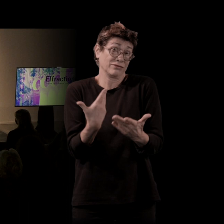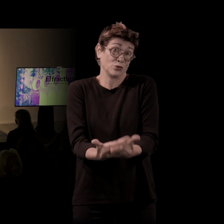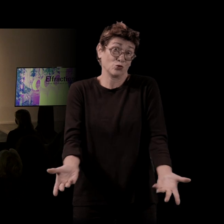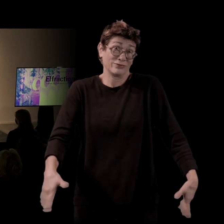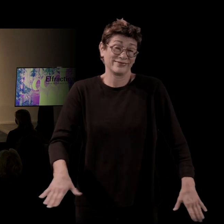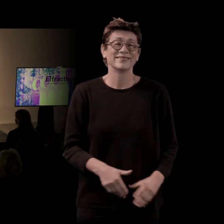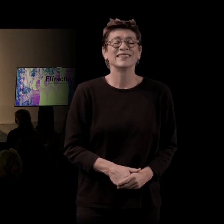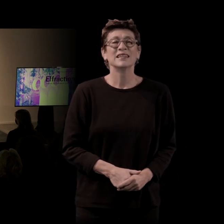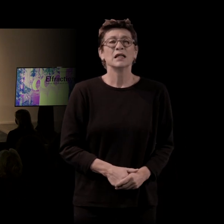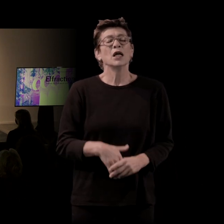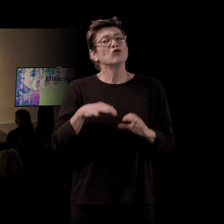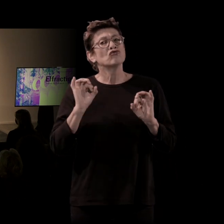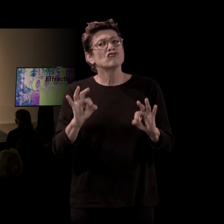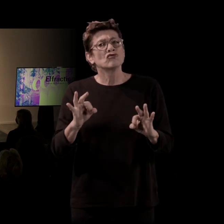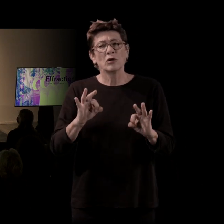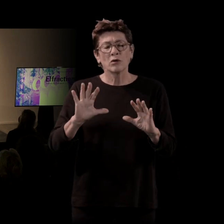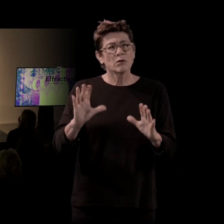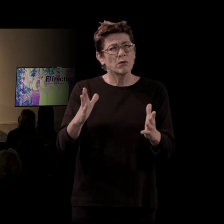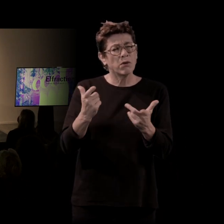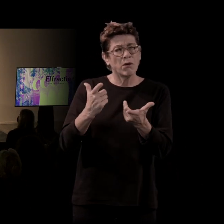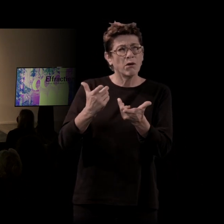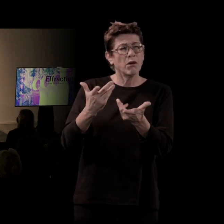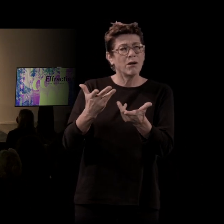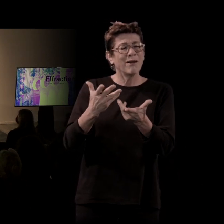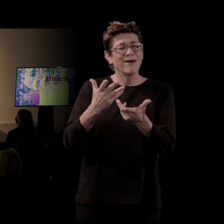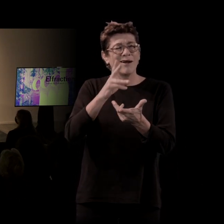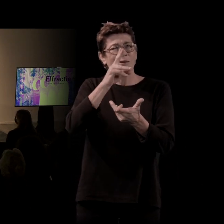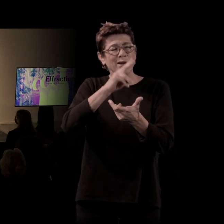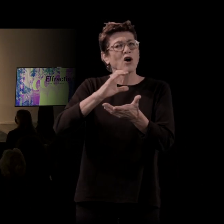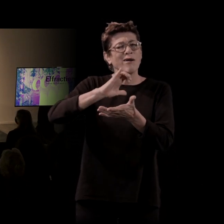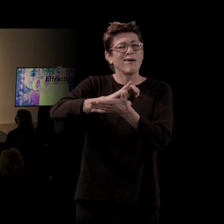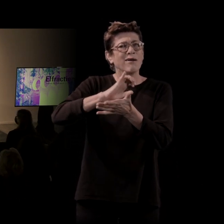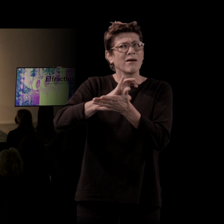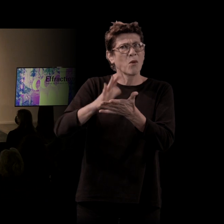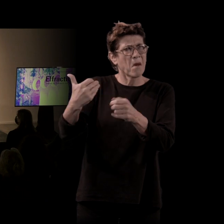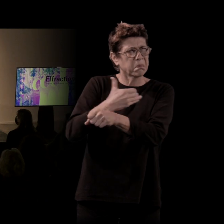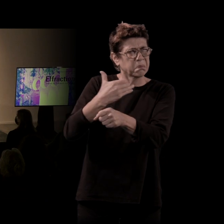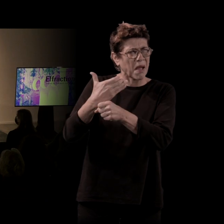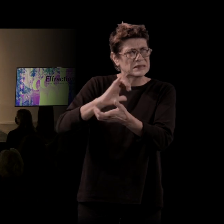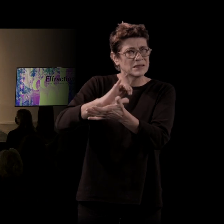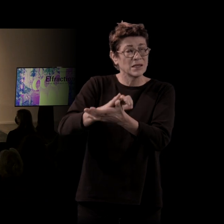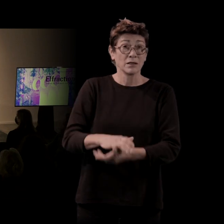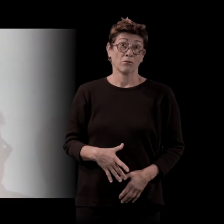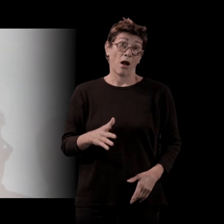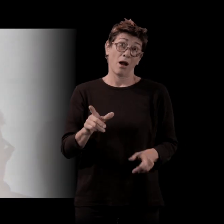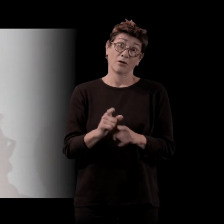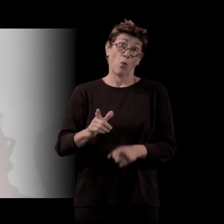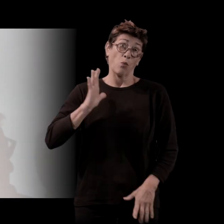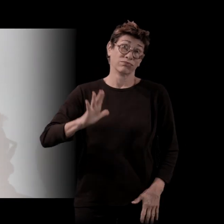aventure éditoriale amusante, comment a été publié ce roman ? À l'ancienne, j'ai fait imprimer dix exemplaires